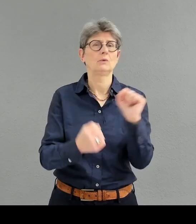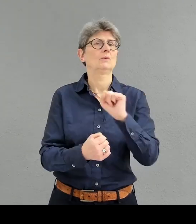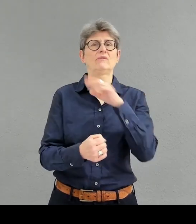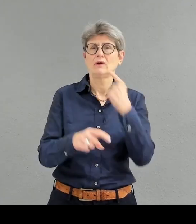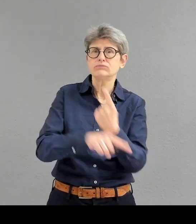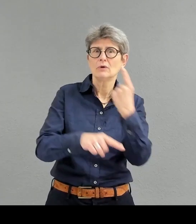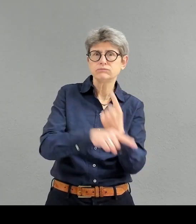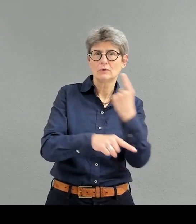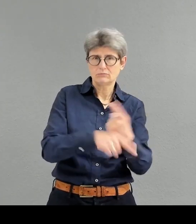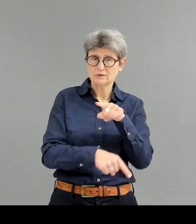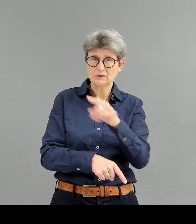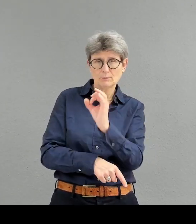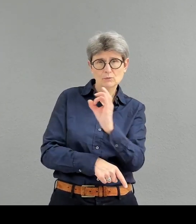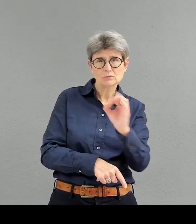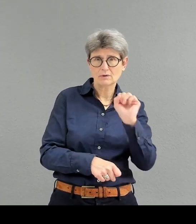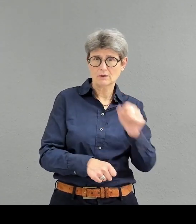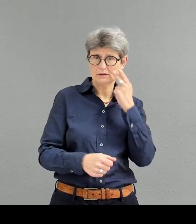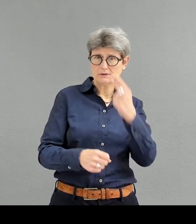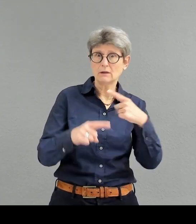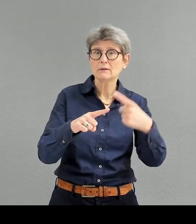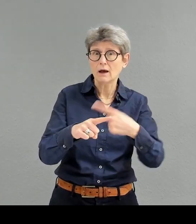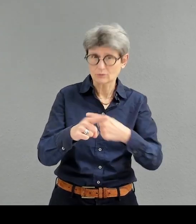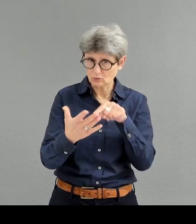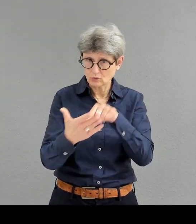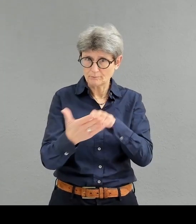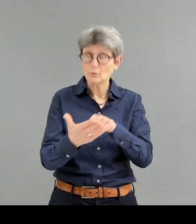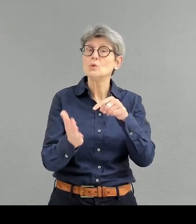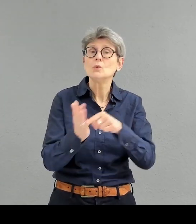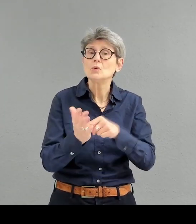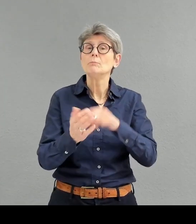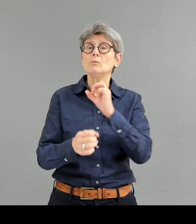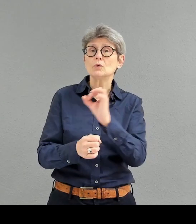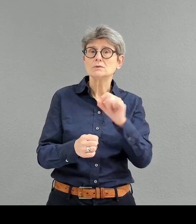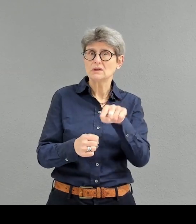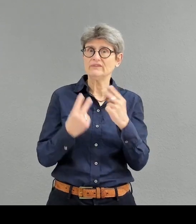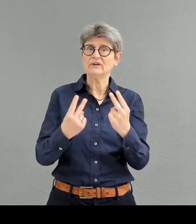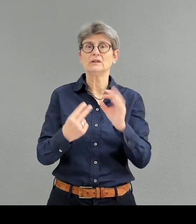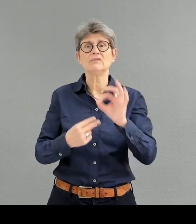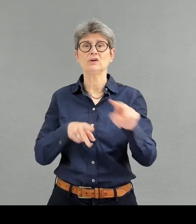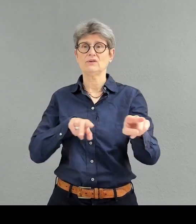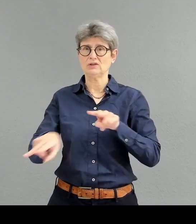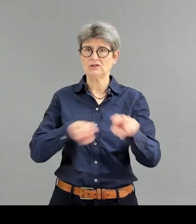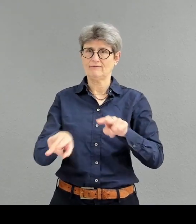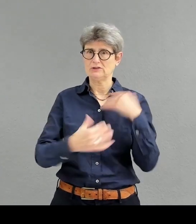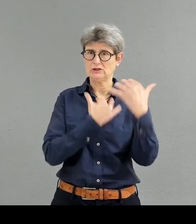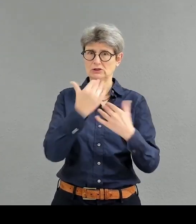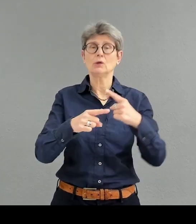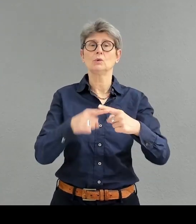steht da was drauf. Sie sind genau datiert. Insofern sind sie ganz bedeutend für Aussagen zur Wirtschafts und Sozialgeschichte.